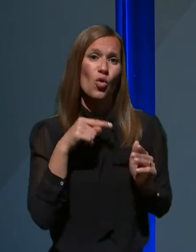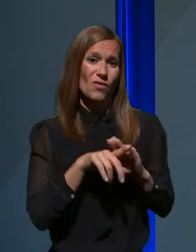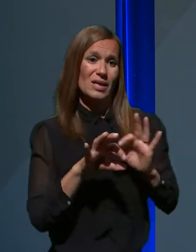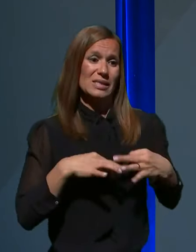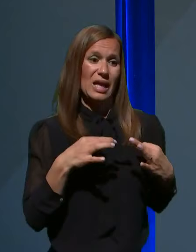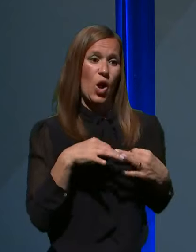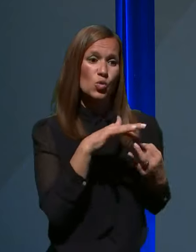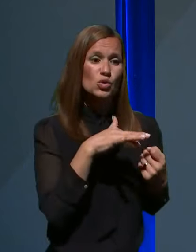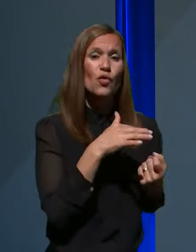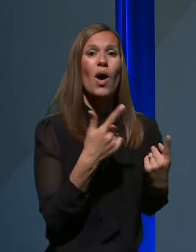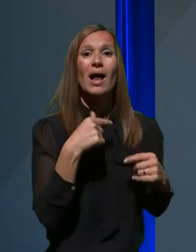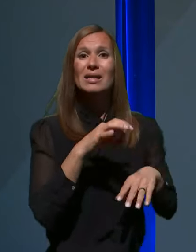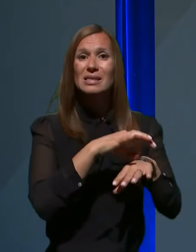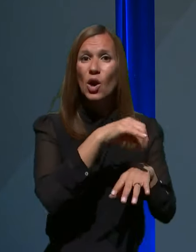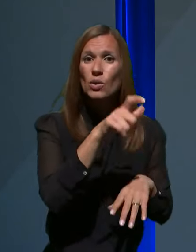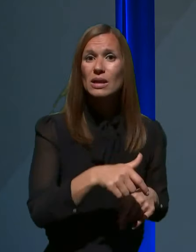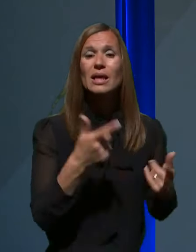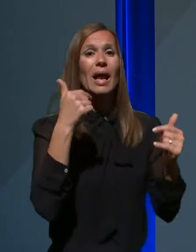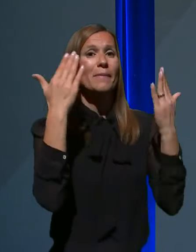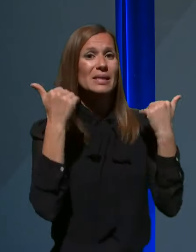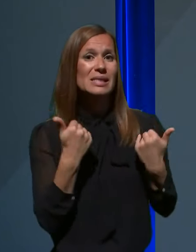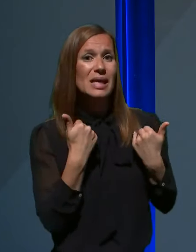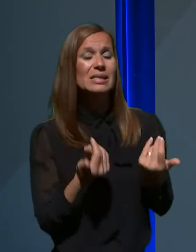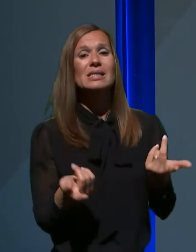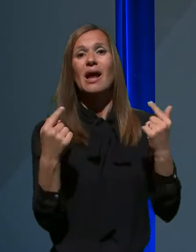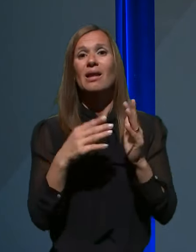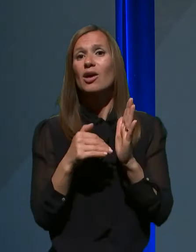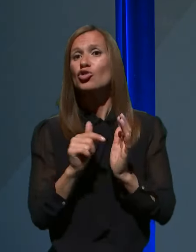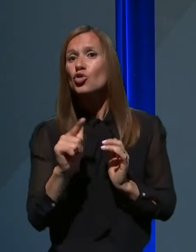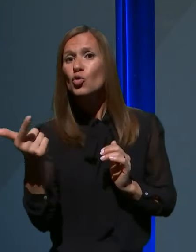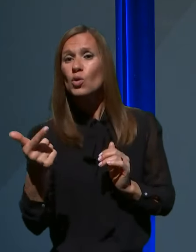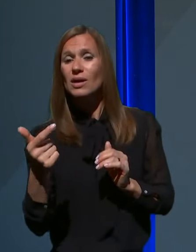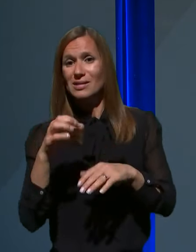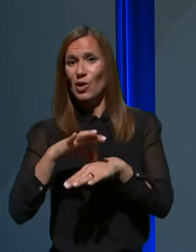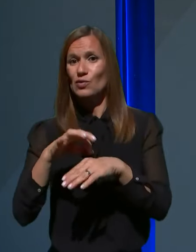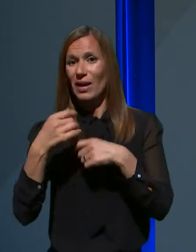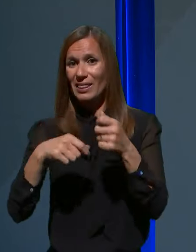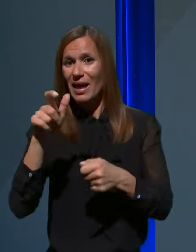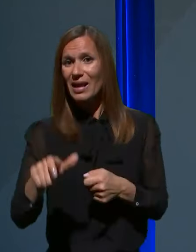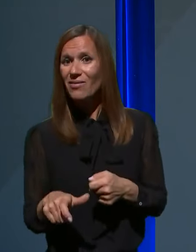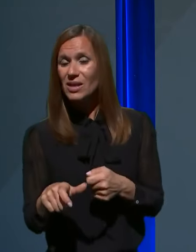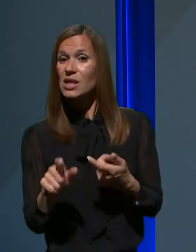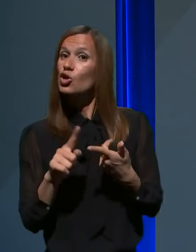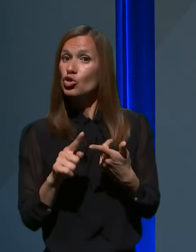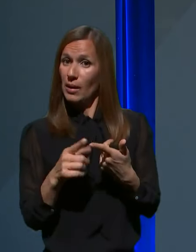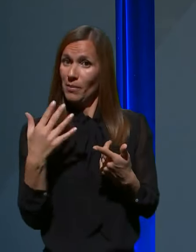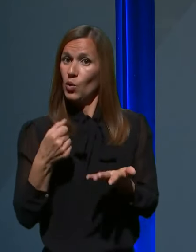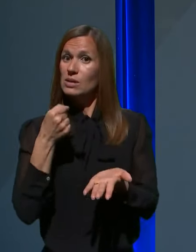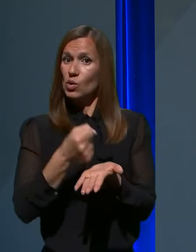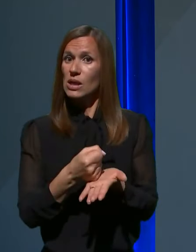zdravnik, ne bo to medicinska sestra ali kakšen drug, zdravstveni delavec, če je bil izpostavljen